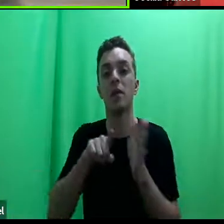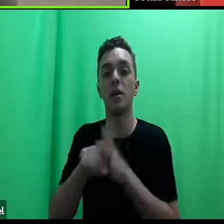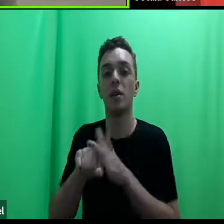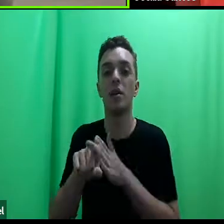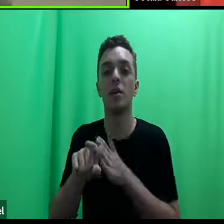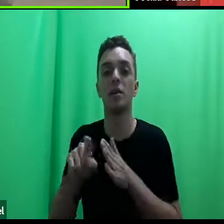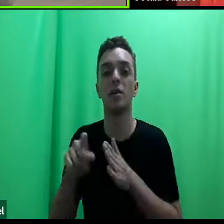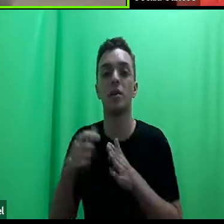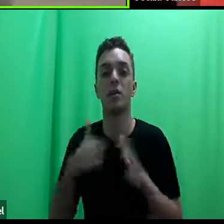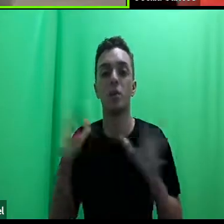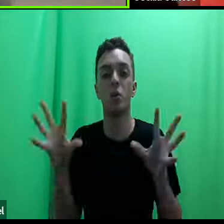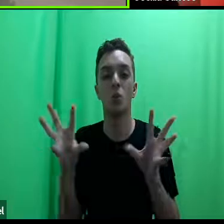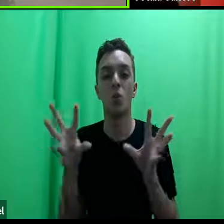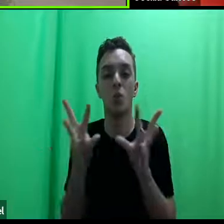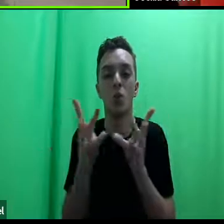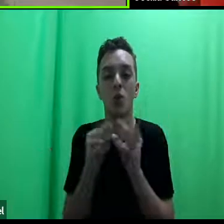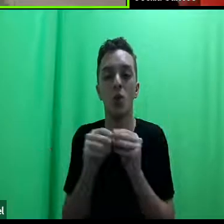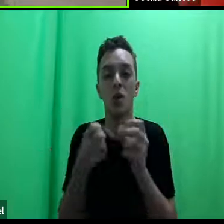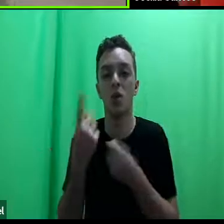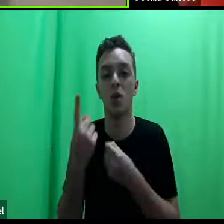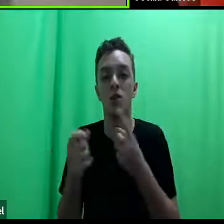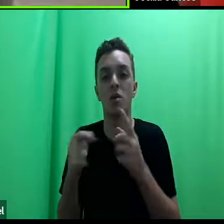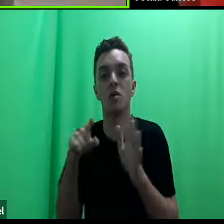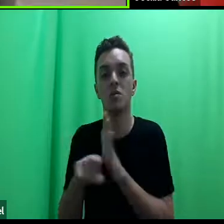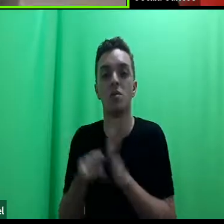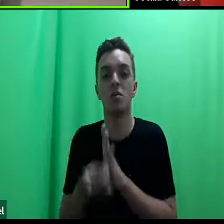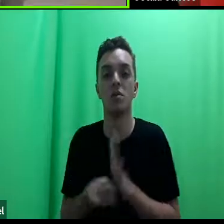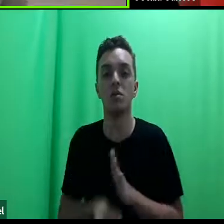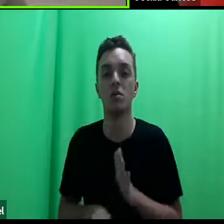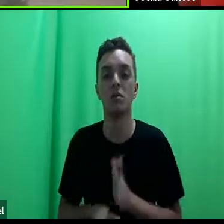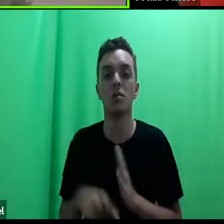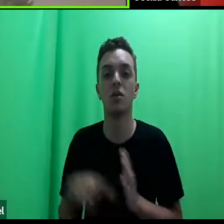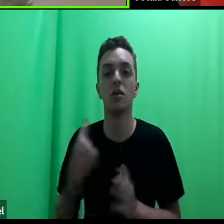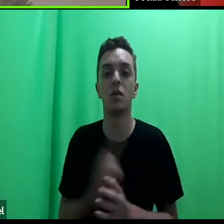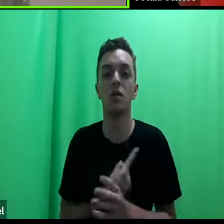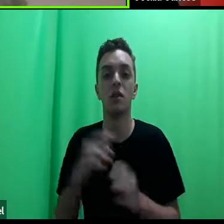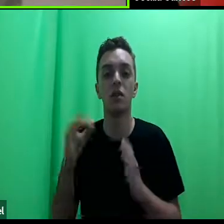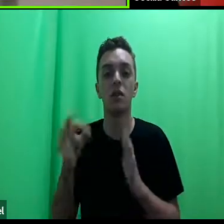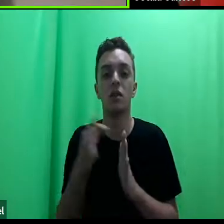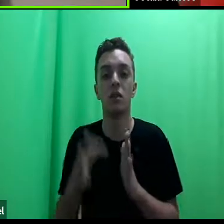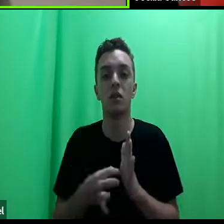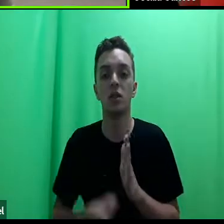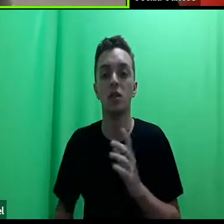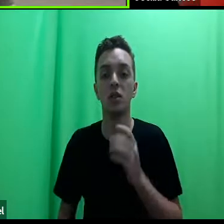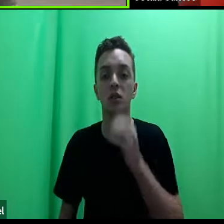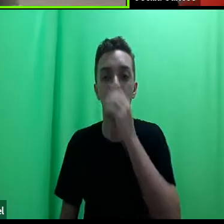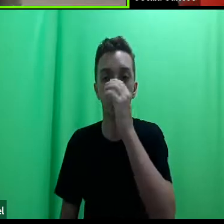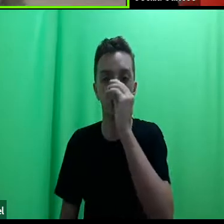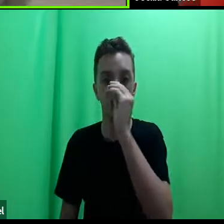juntando aqui umas perguntas que estão aparecendo aqui no nosso chat, a senhora pode ficar à vontade.